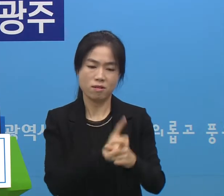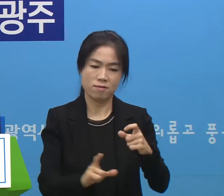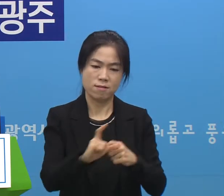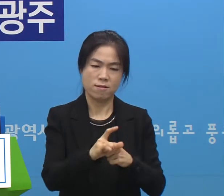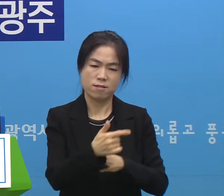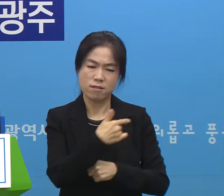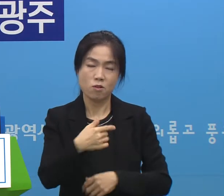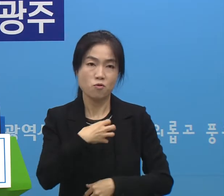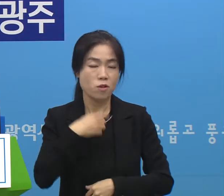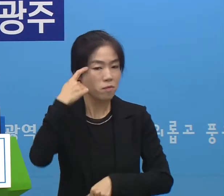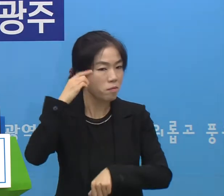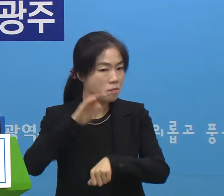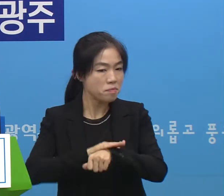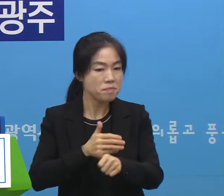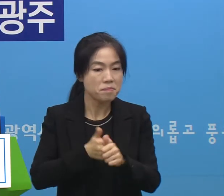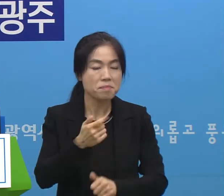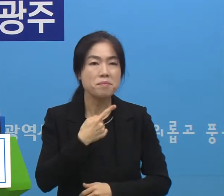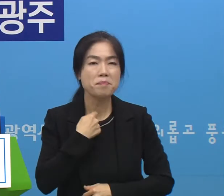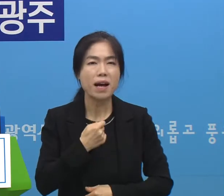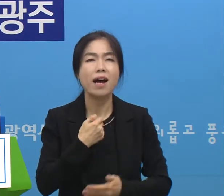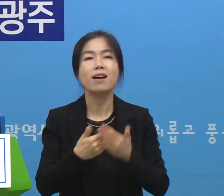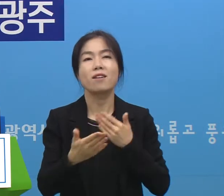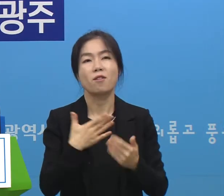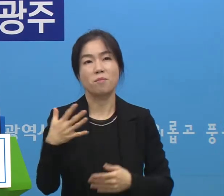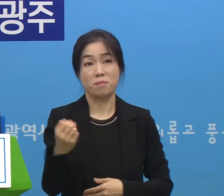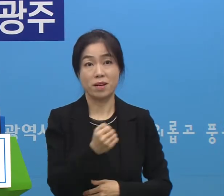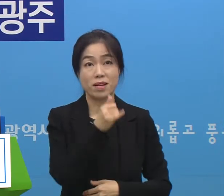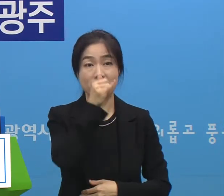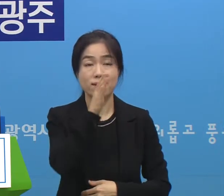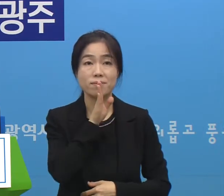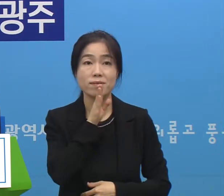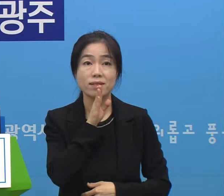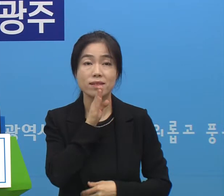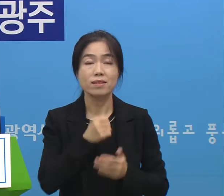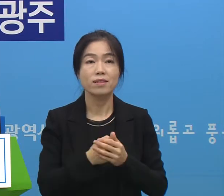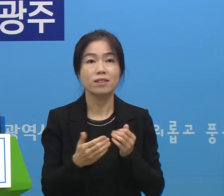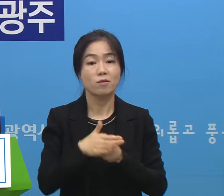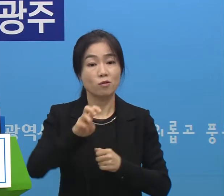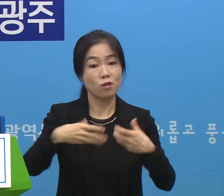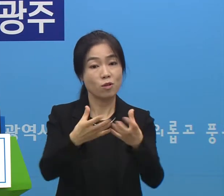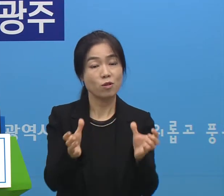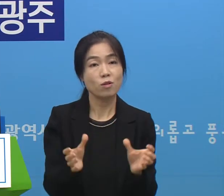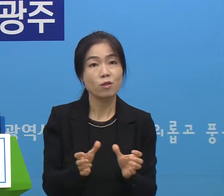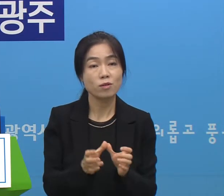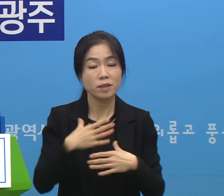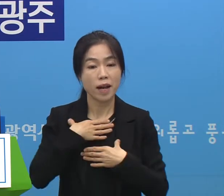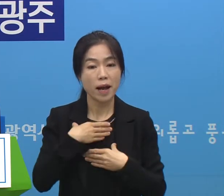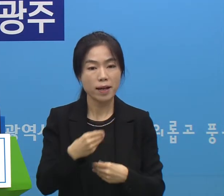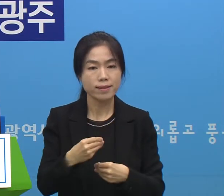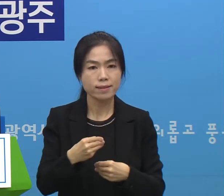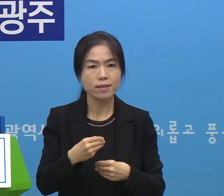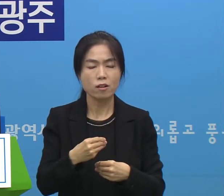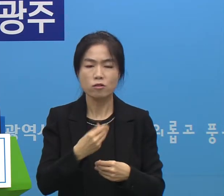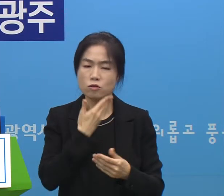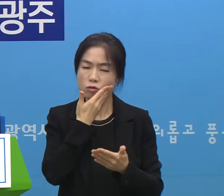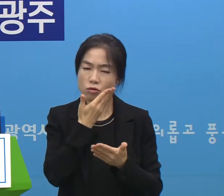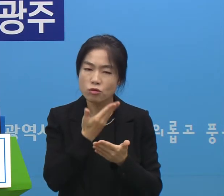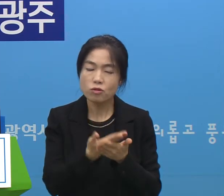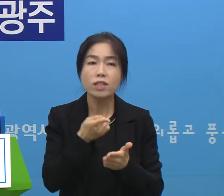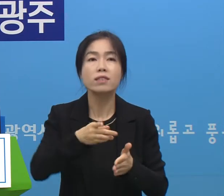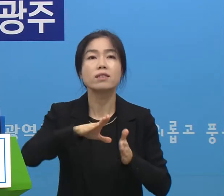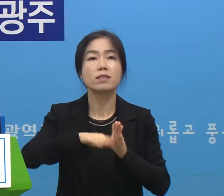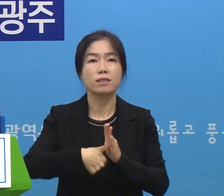지혜롭게 극복한 경험을 가지고 있습니다 강주 공동체에 안전이 달린 이 순간